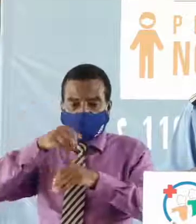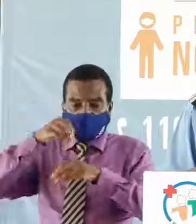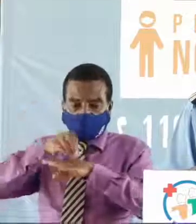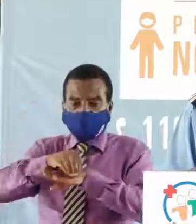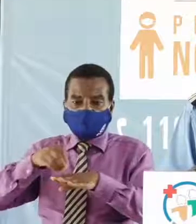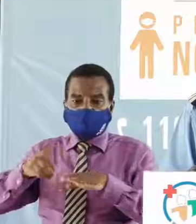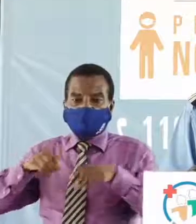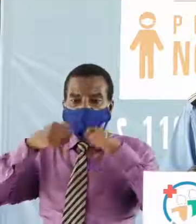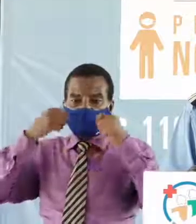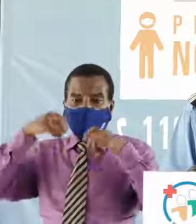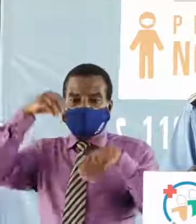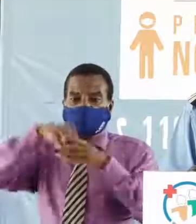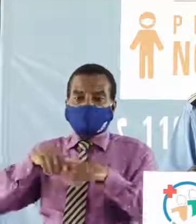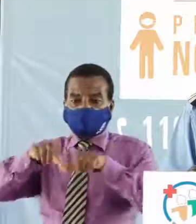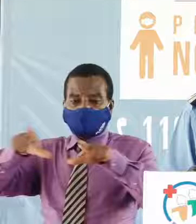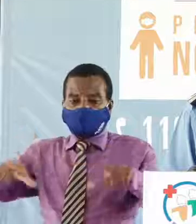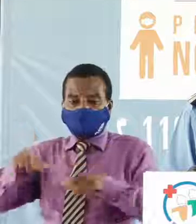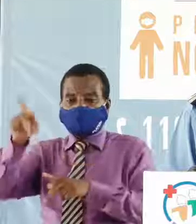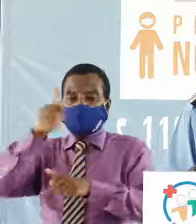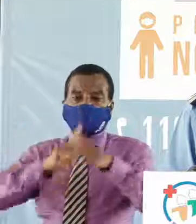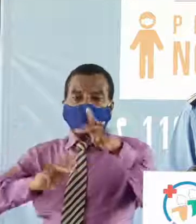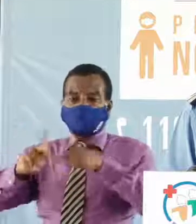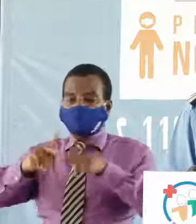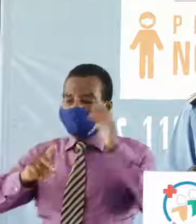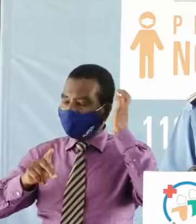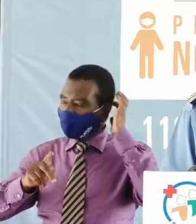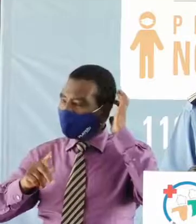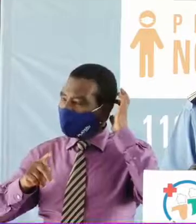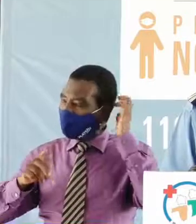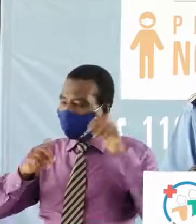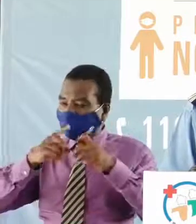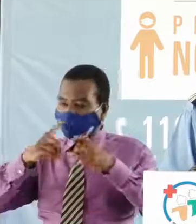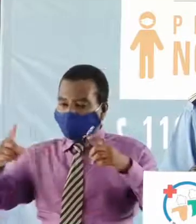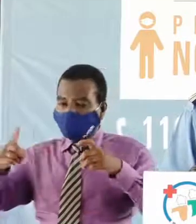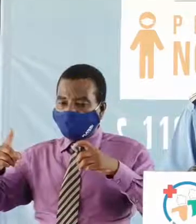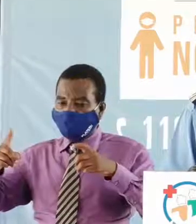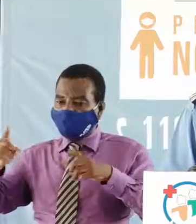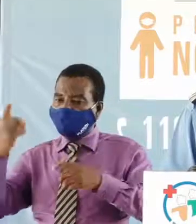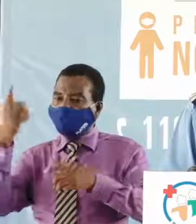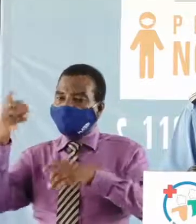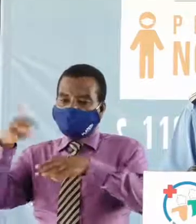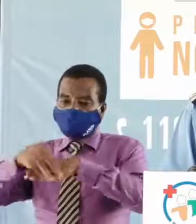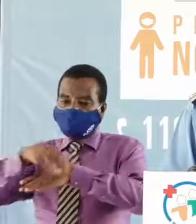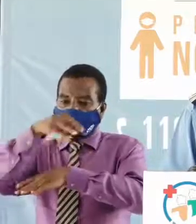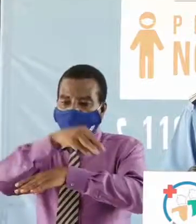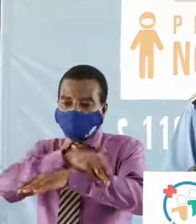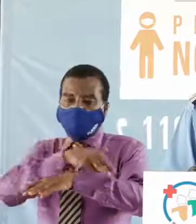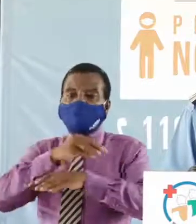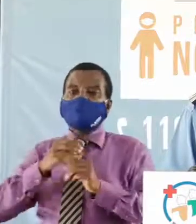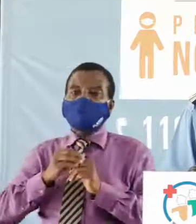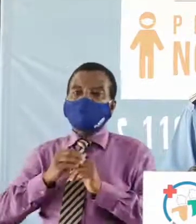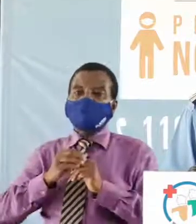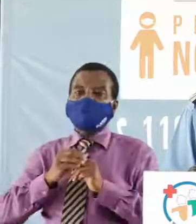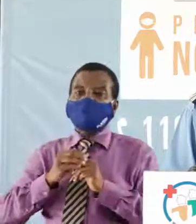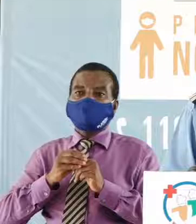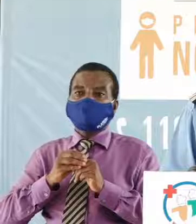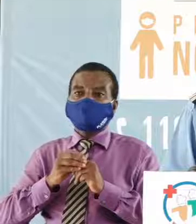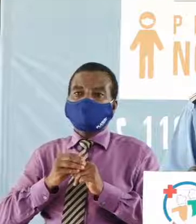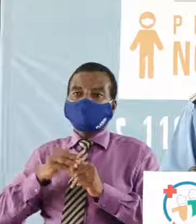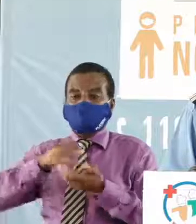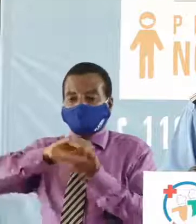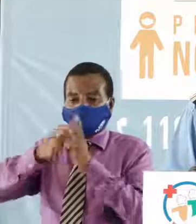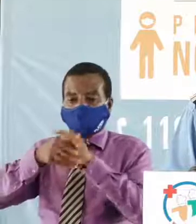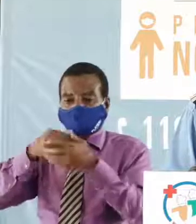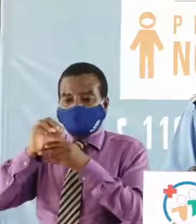dans les lieux publics, la distanciation physique d'au moins un mètre et le